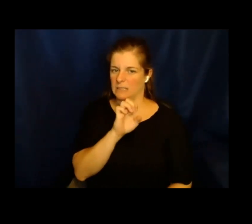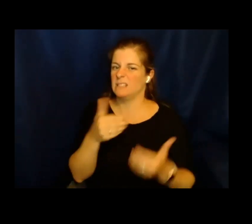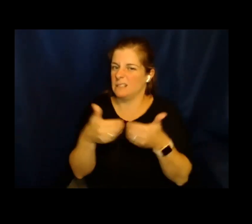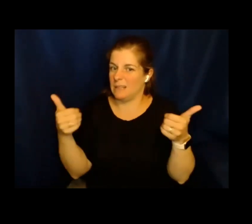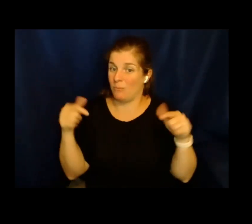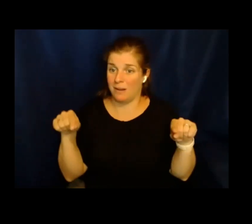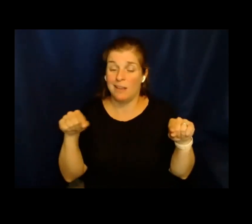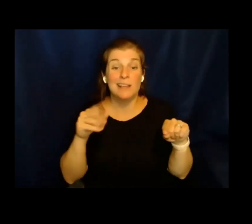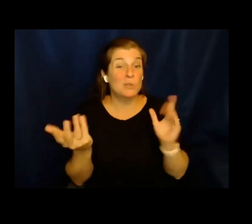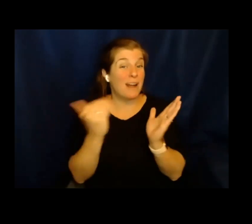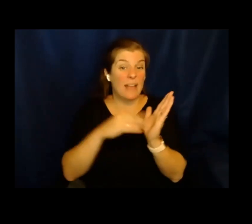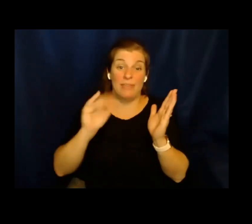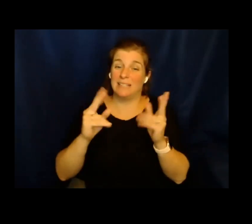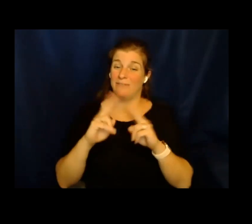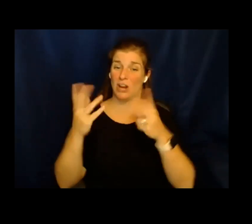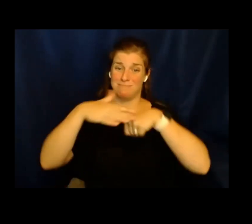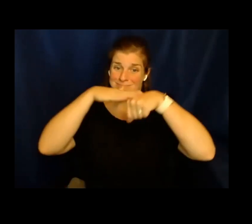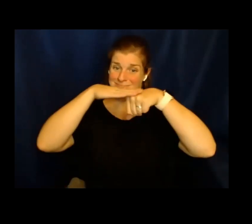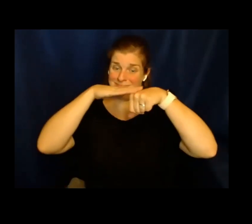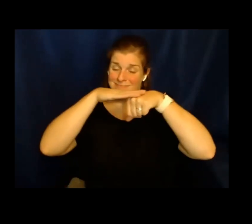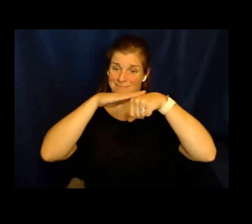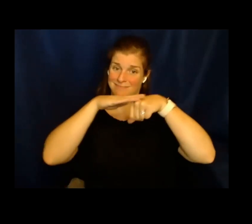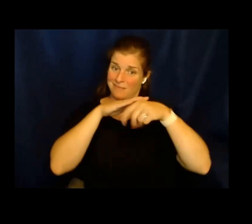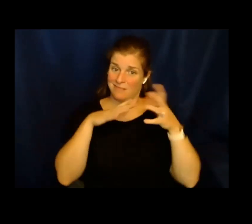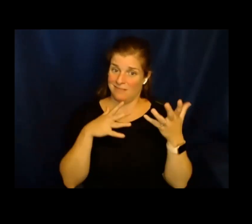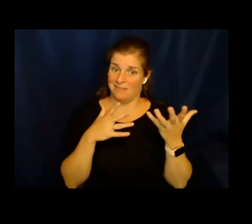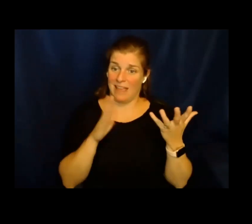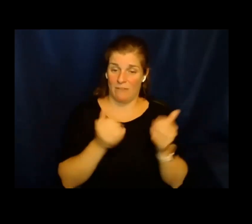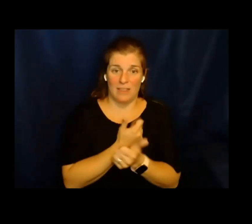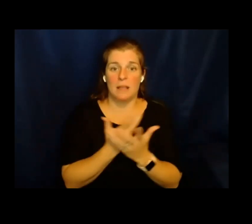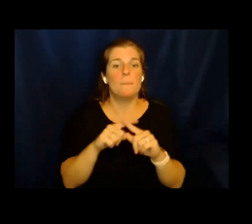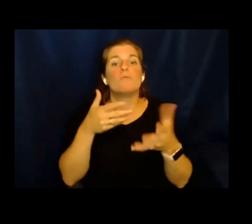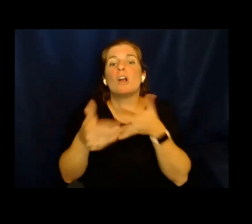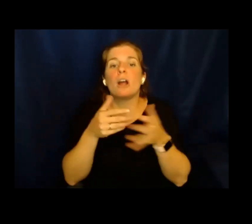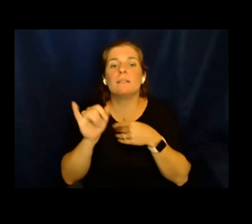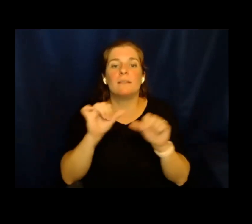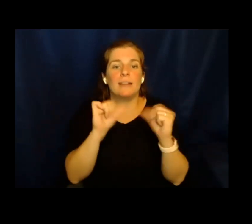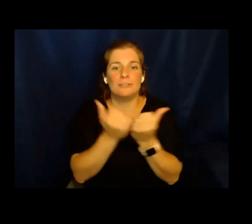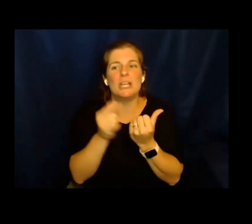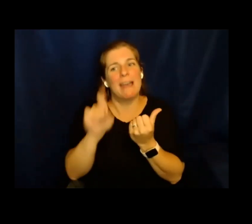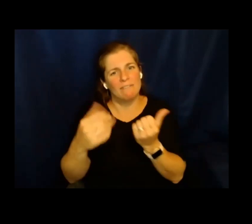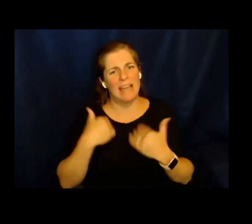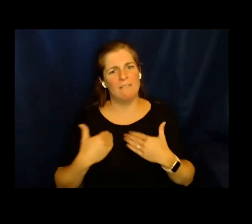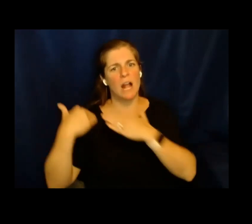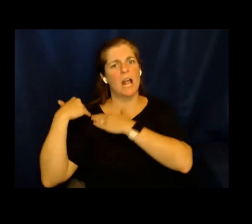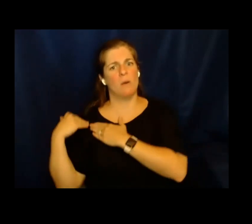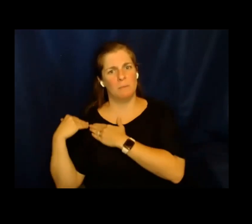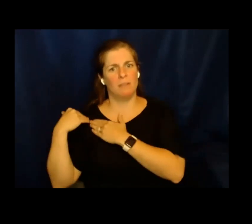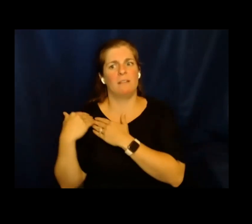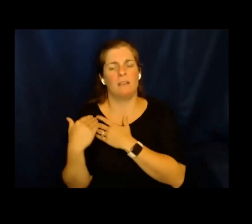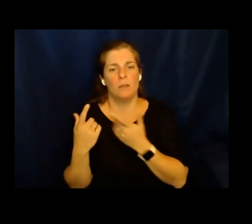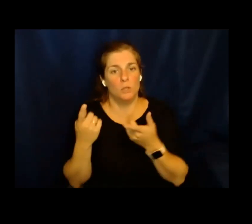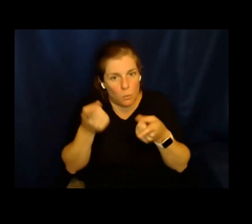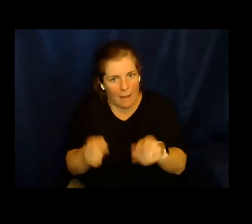humanos que es separada de ello, eso solo enfatiza que sin importar cuál sea la agencia que administra, esto tiene que haber rendición de